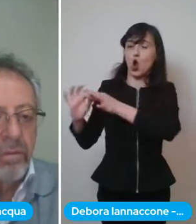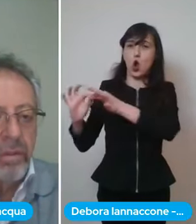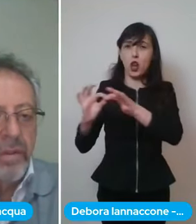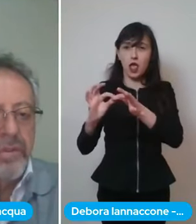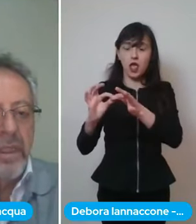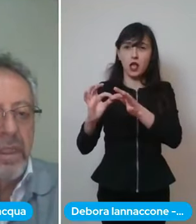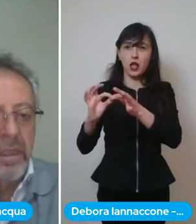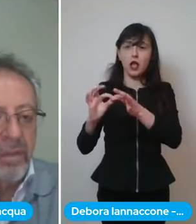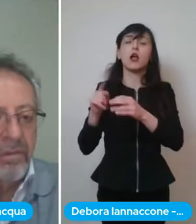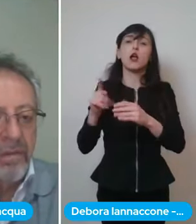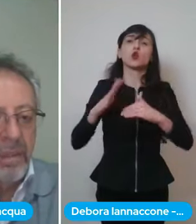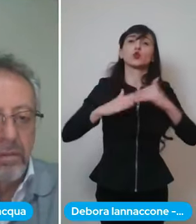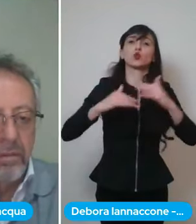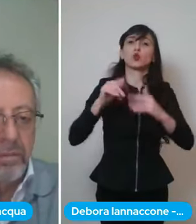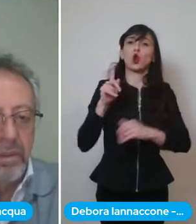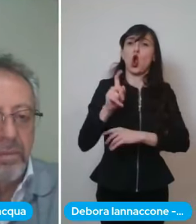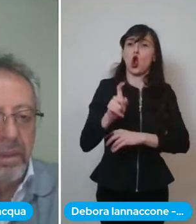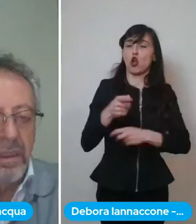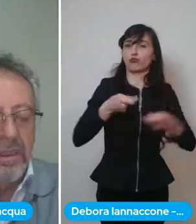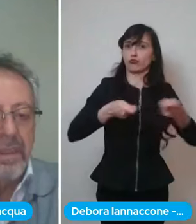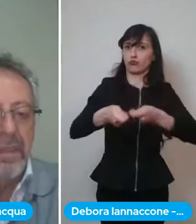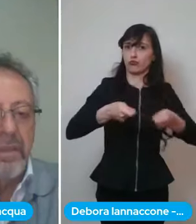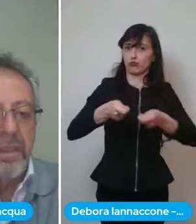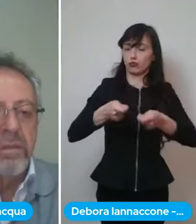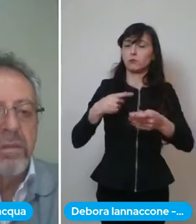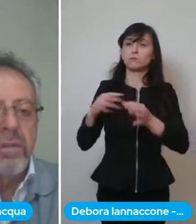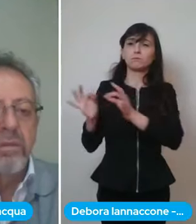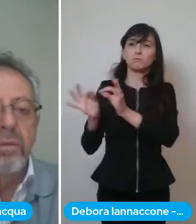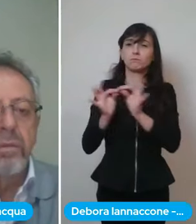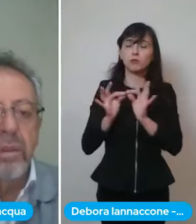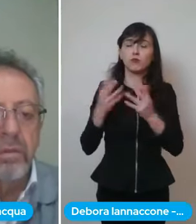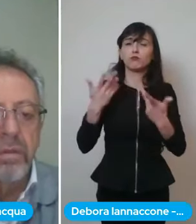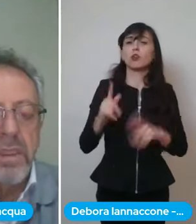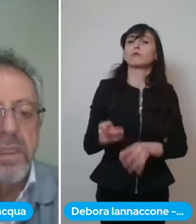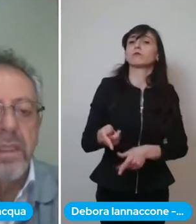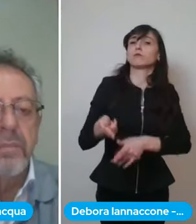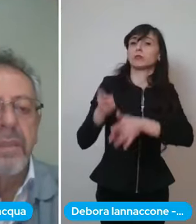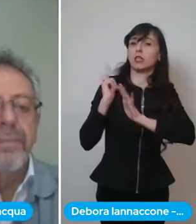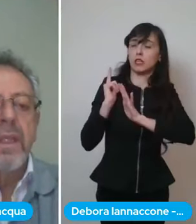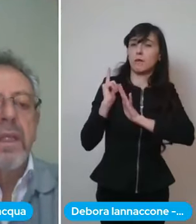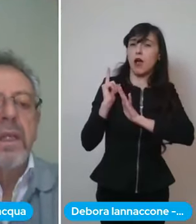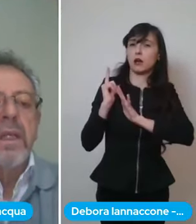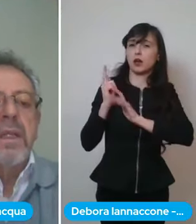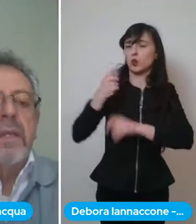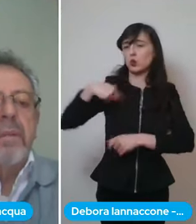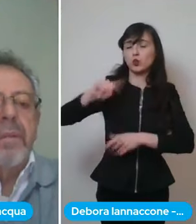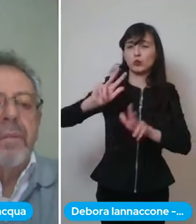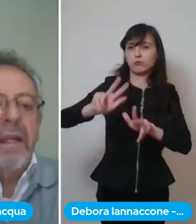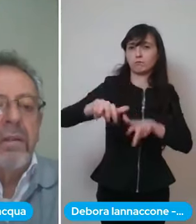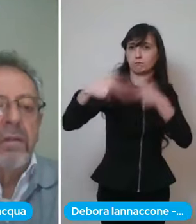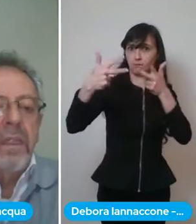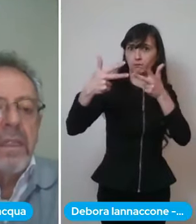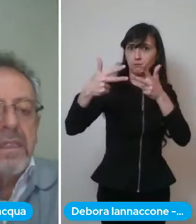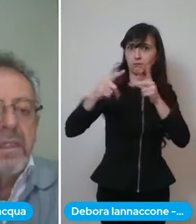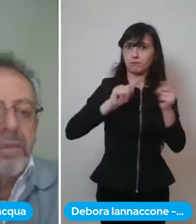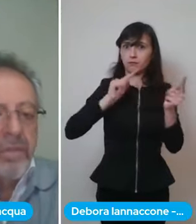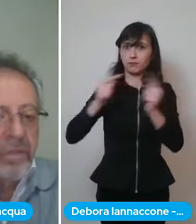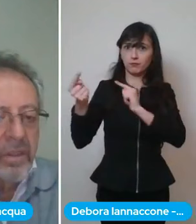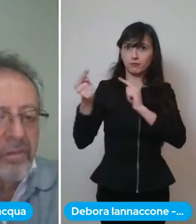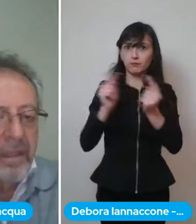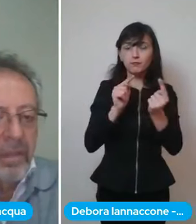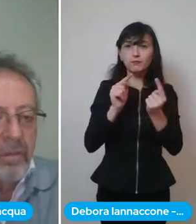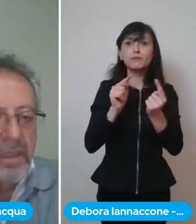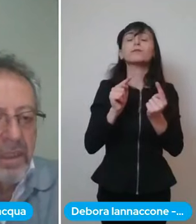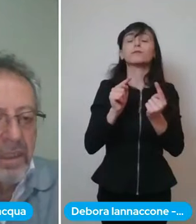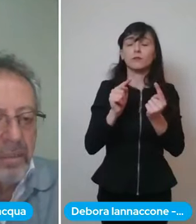strutture oncologiche abbiamo fatto proprio la settimana scorsa una colla tutti insieme stiamo preparando le liste per